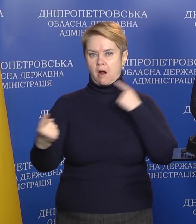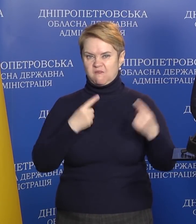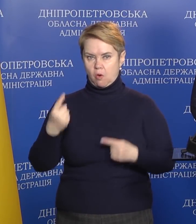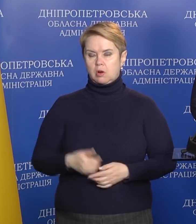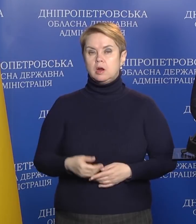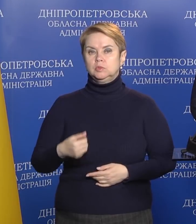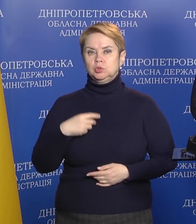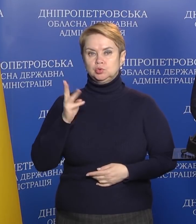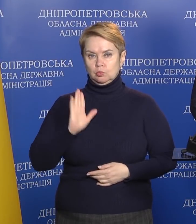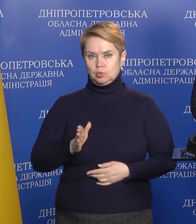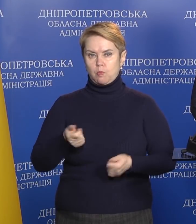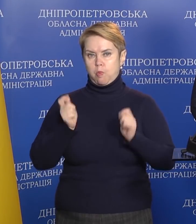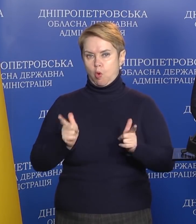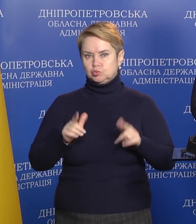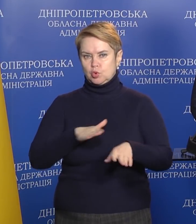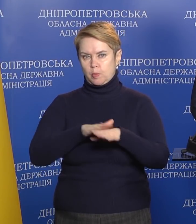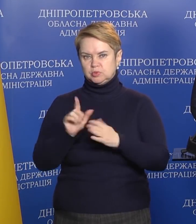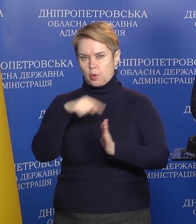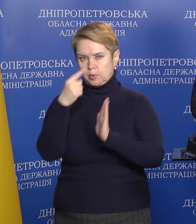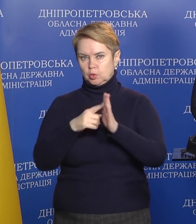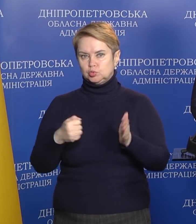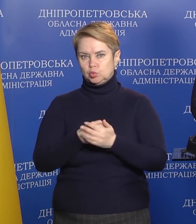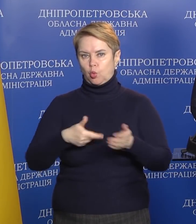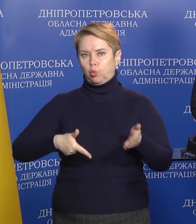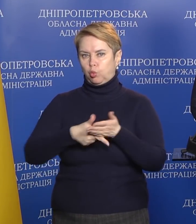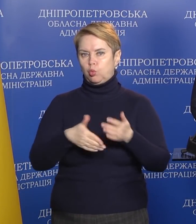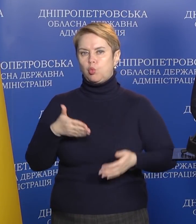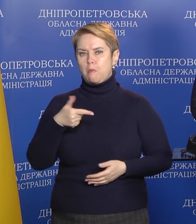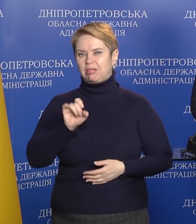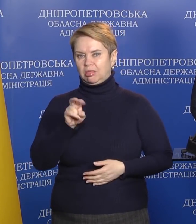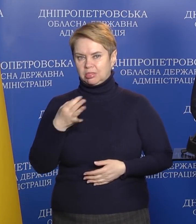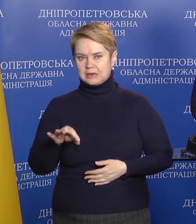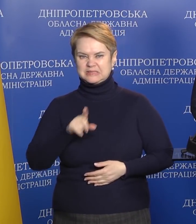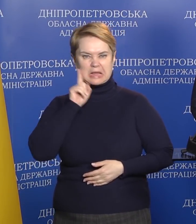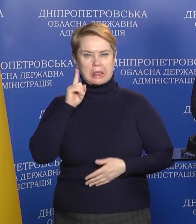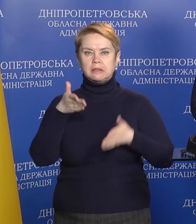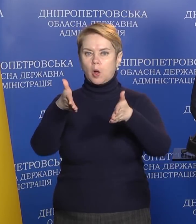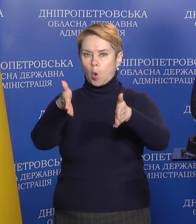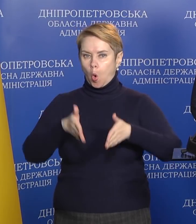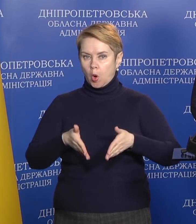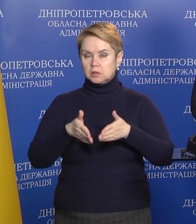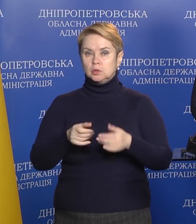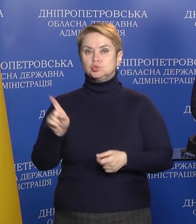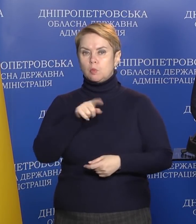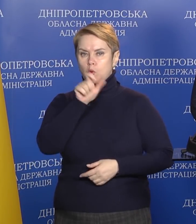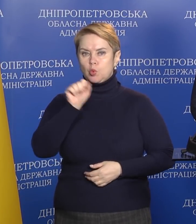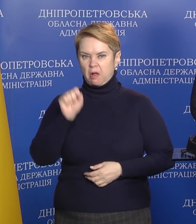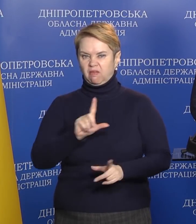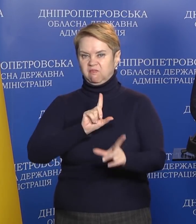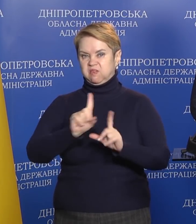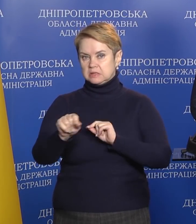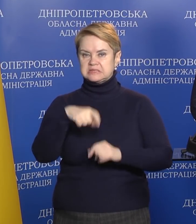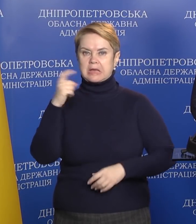Ми очікуємо, що будуть погоджені повністю питання щодо гуманітарних, так званих, зелених коридорів, для того, щоб люди могли